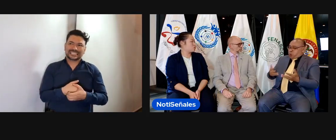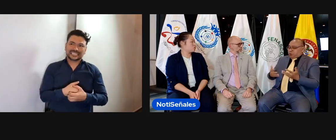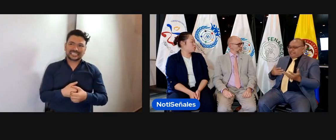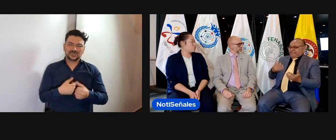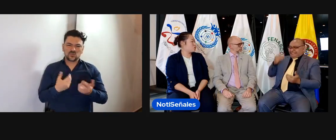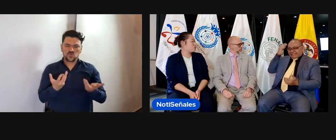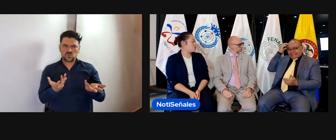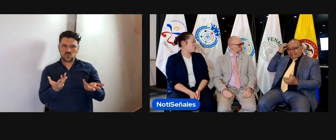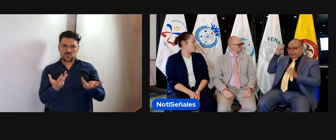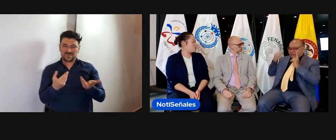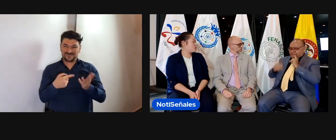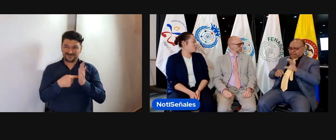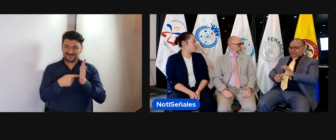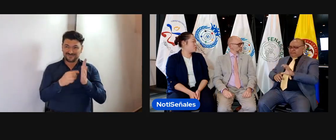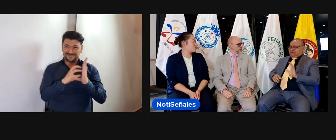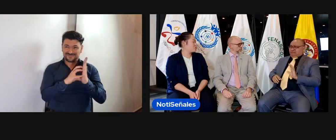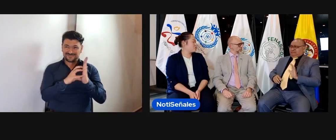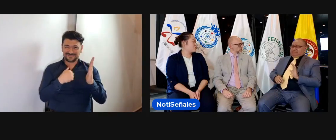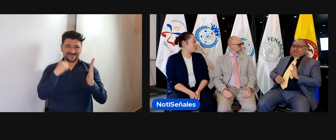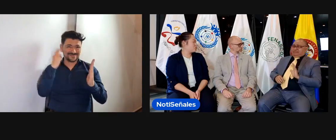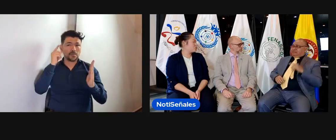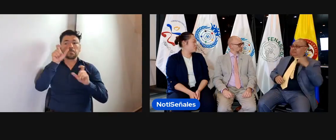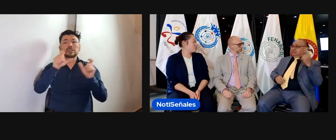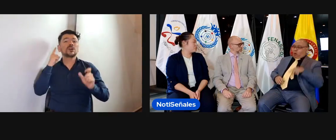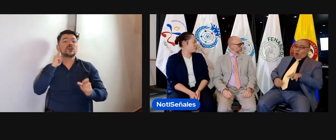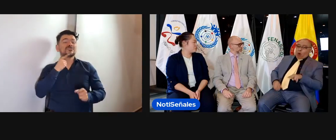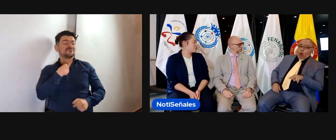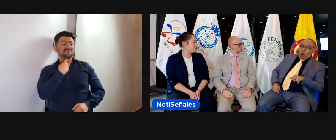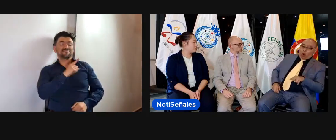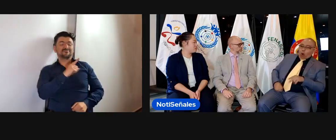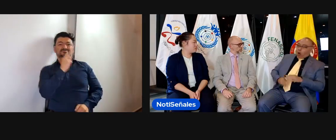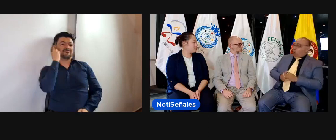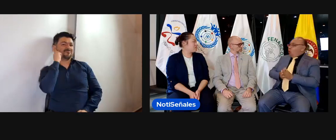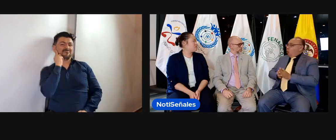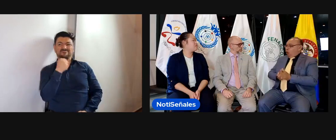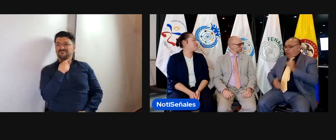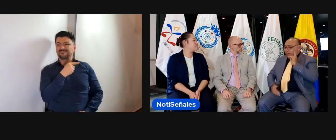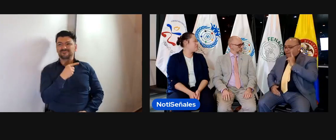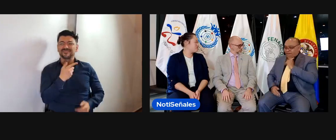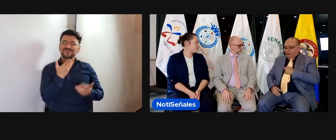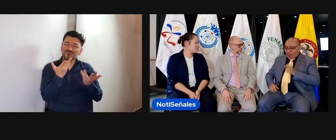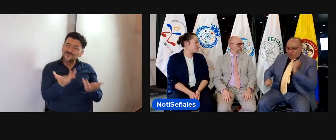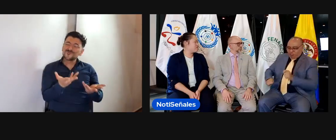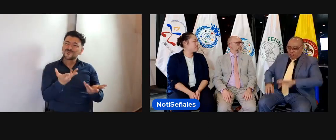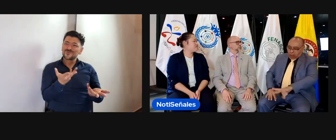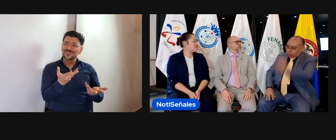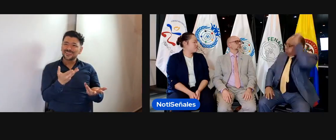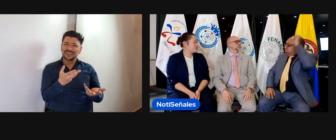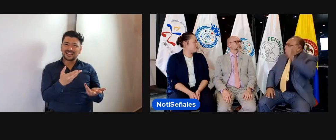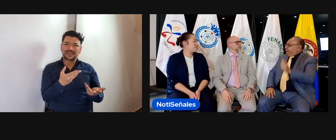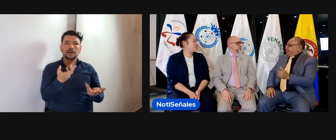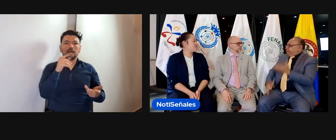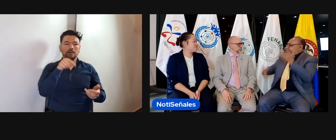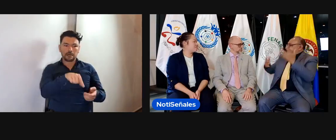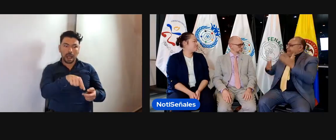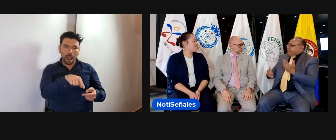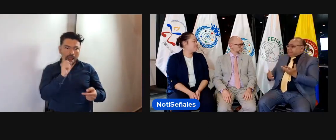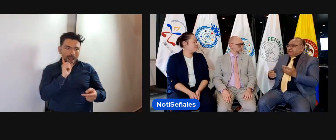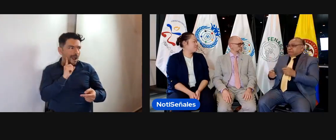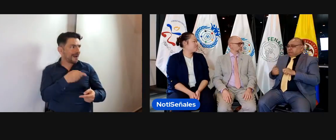Entonces quedamos allí como, y las personas sordas dicen, no me representa. Además, que eso es exponerse, una persona ajena,